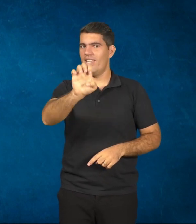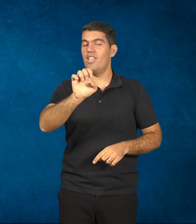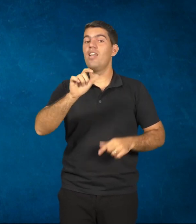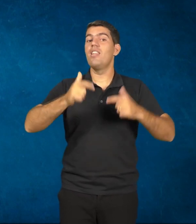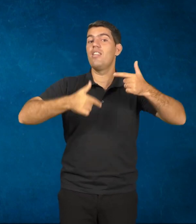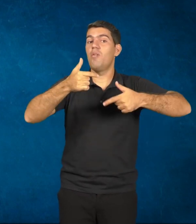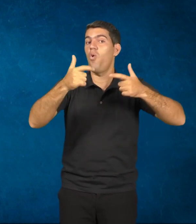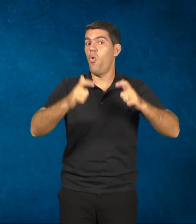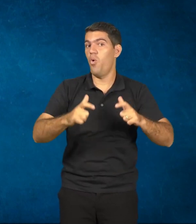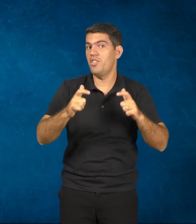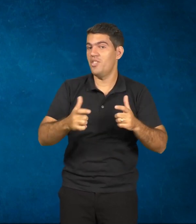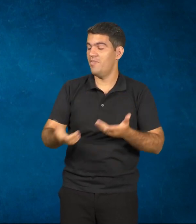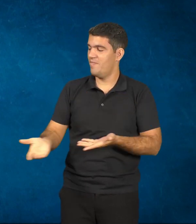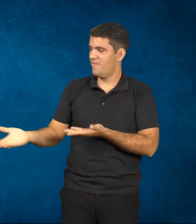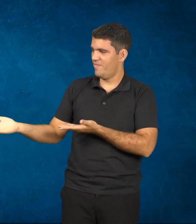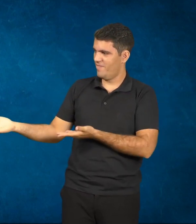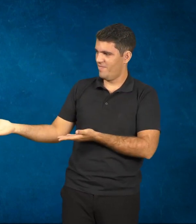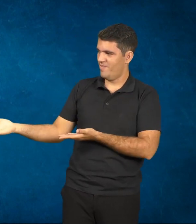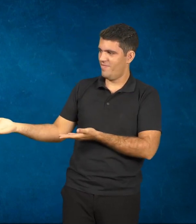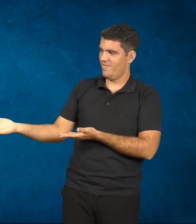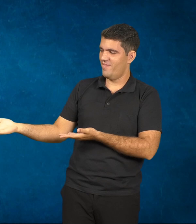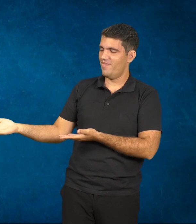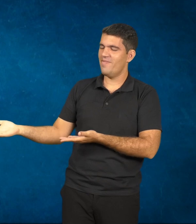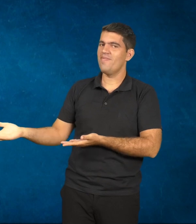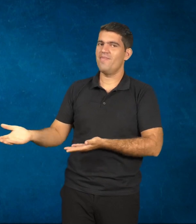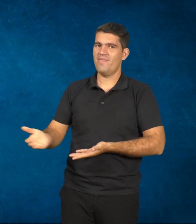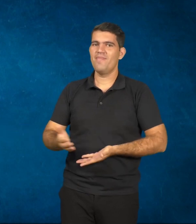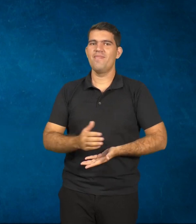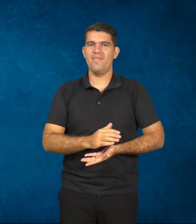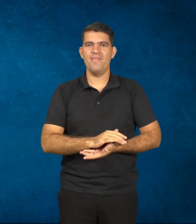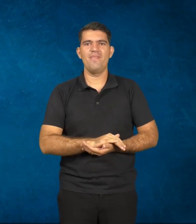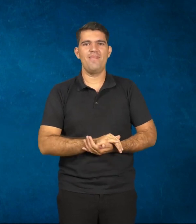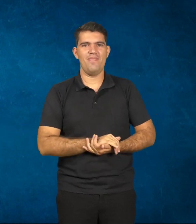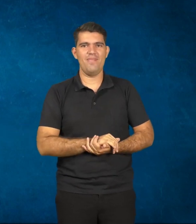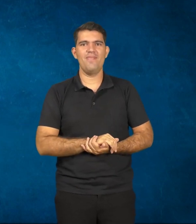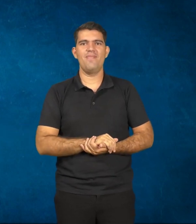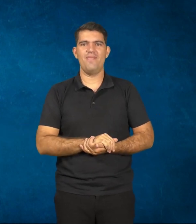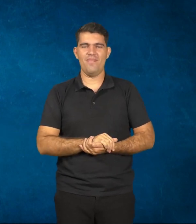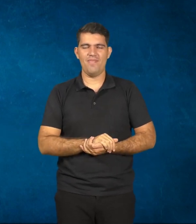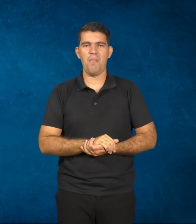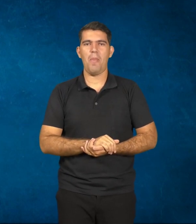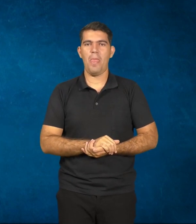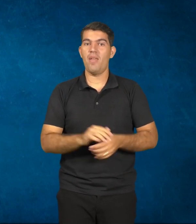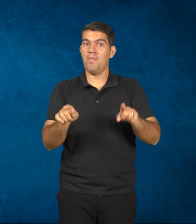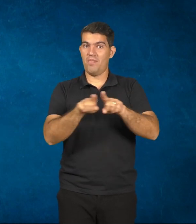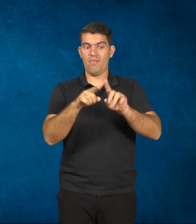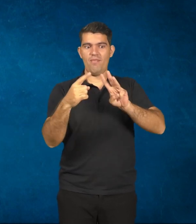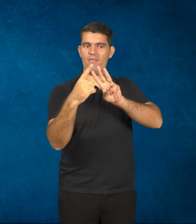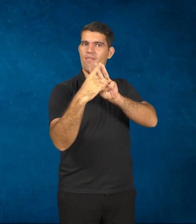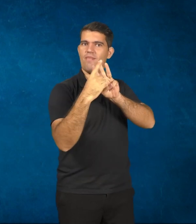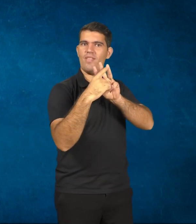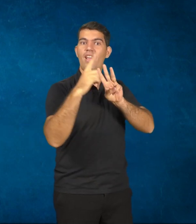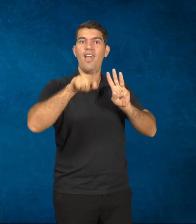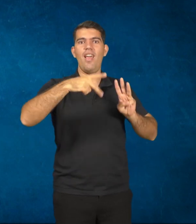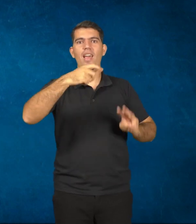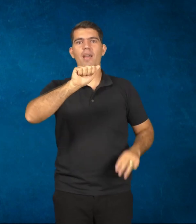pós-graduação em Mídia e Cotidiano da Universidade Federal Fluminense, a UF. E também trouxemos o Paulo Gileno